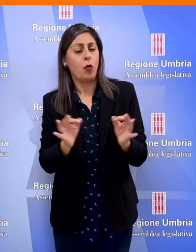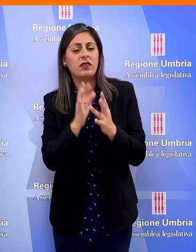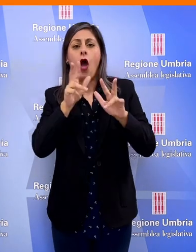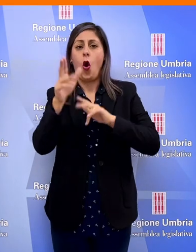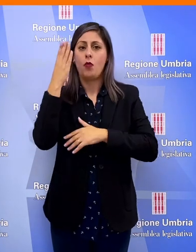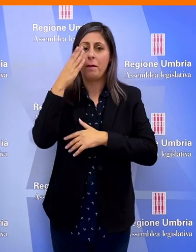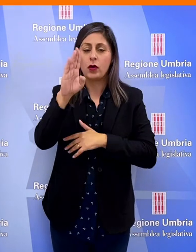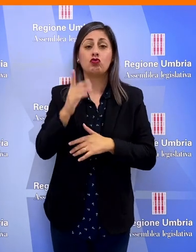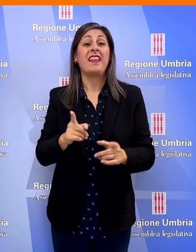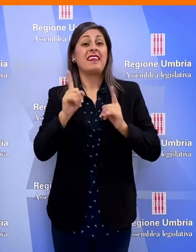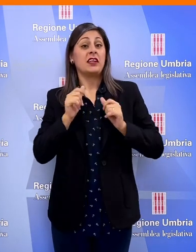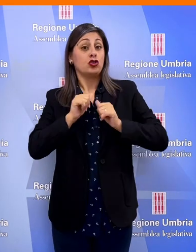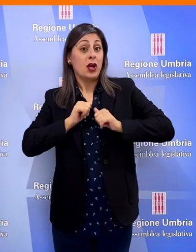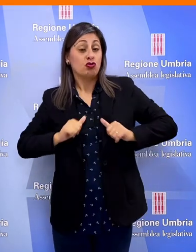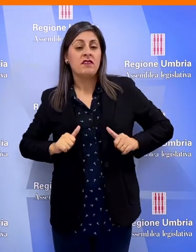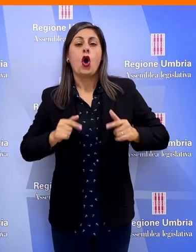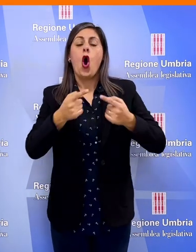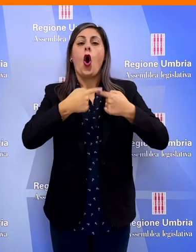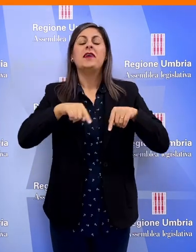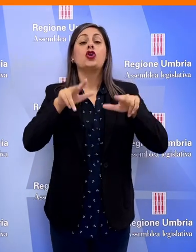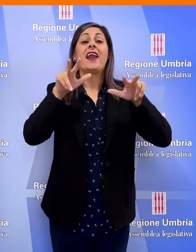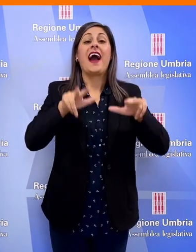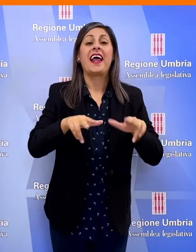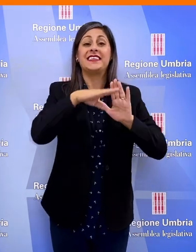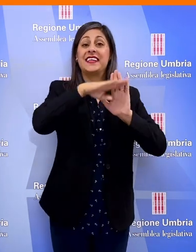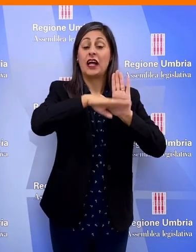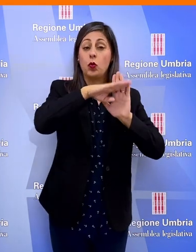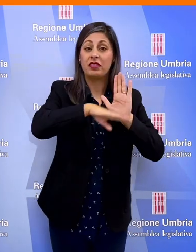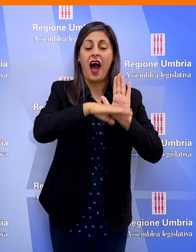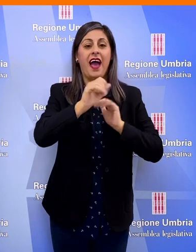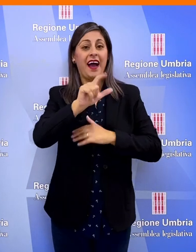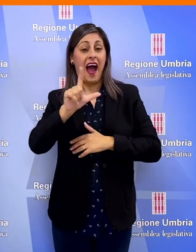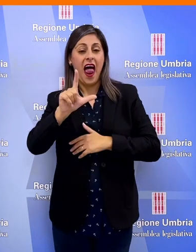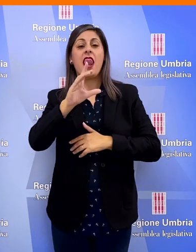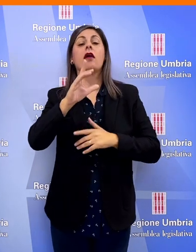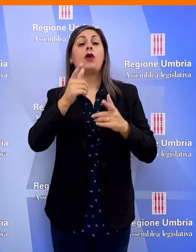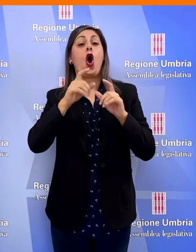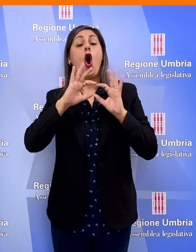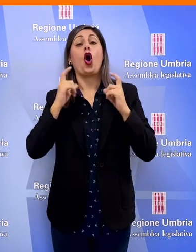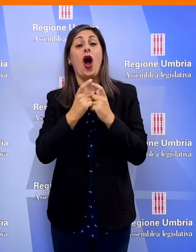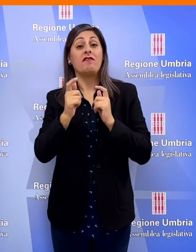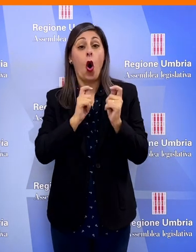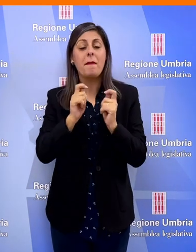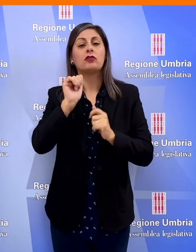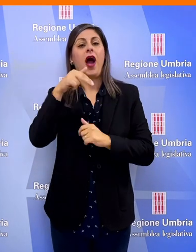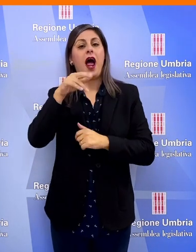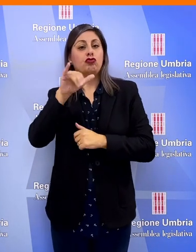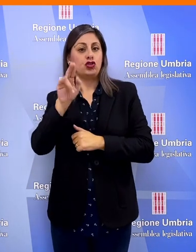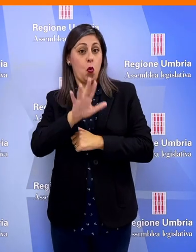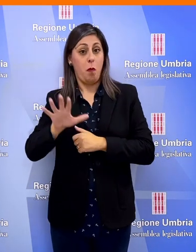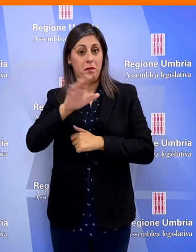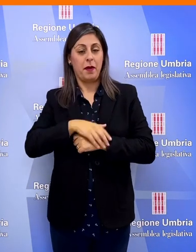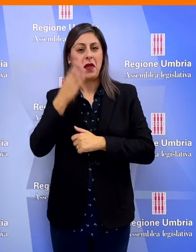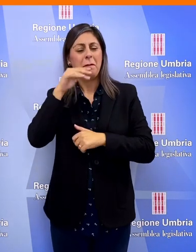Opportunità, Comune di Perugia Difensore Civico, Commissione di Garanzia Statutaria, Cal, Confcommercio e Anci